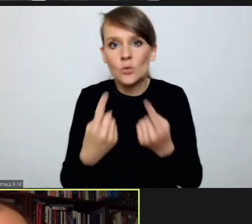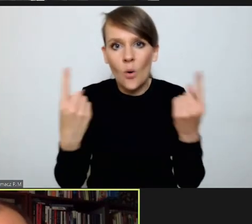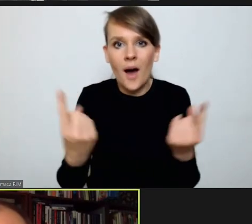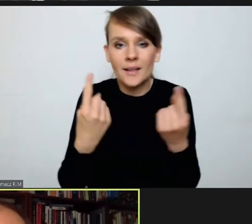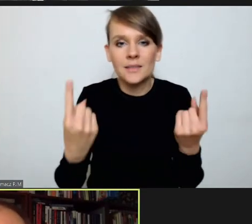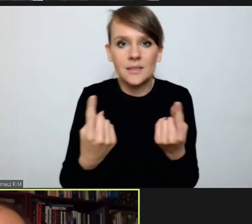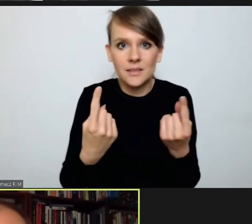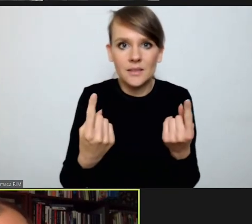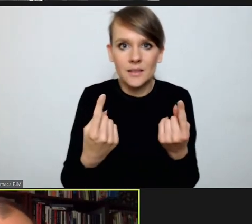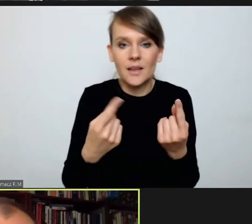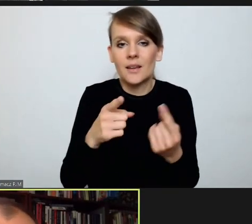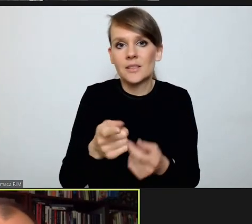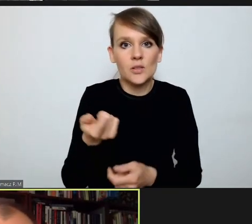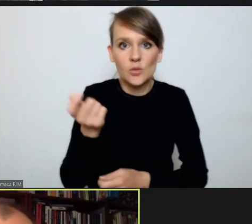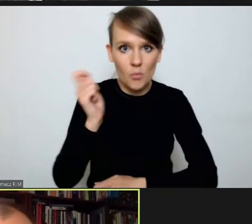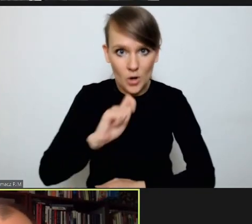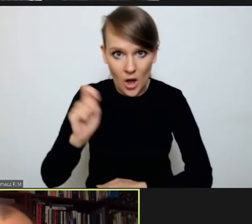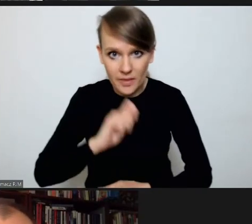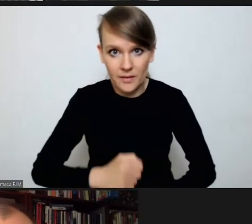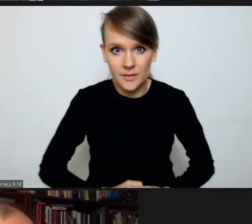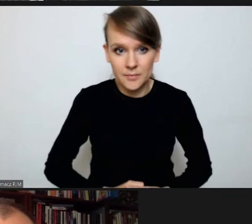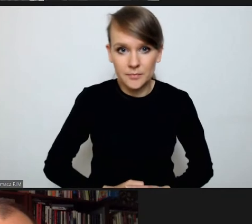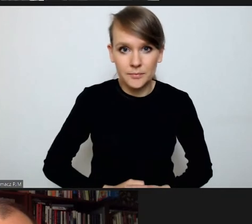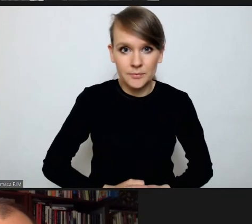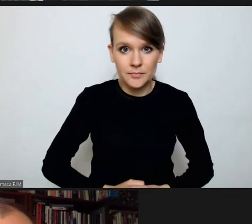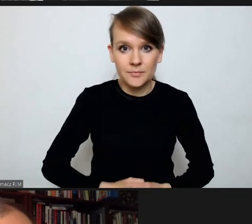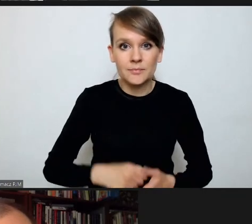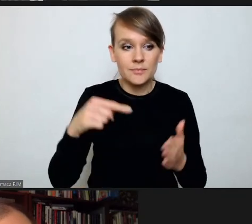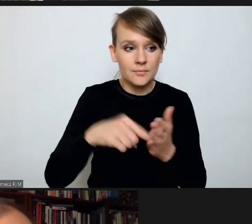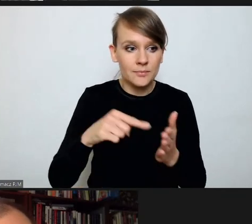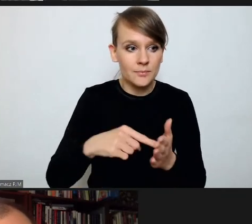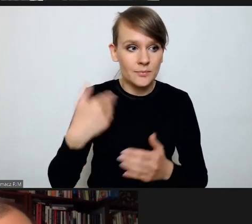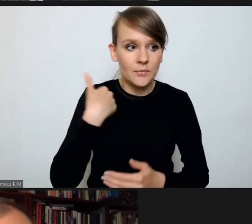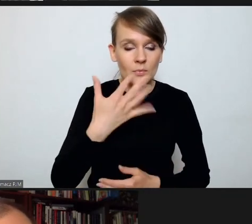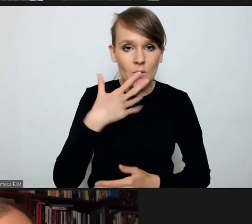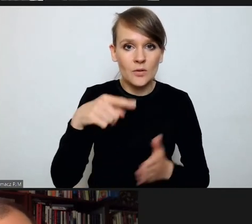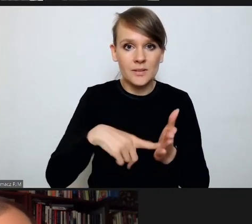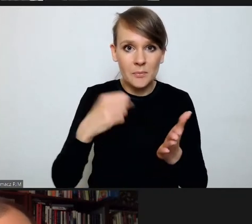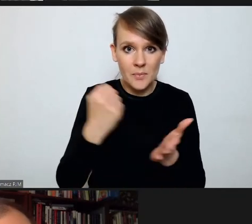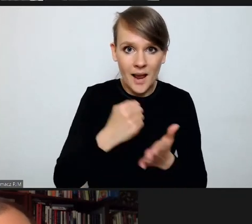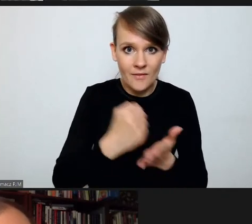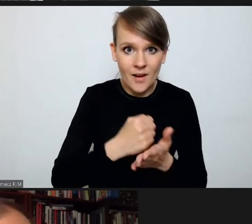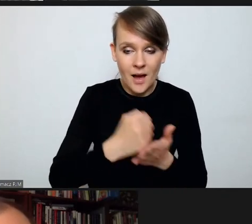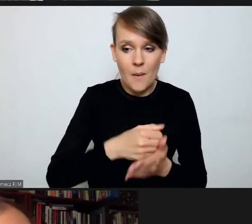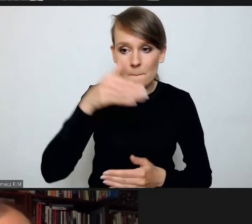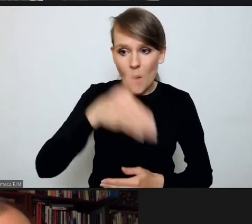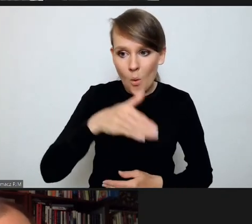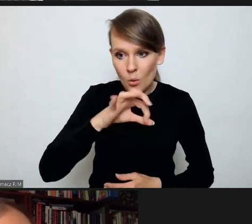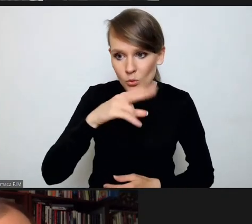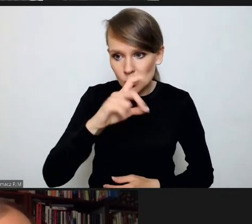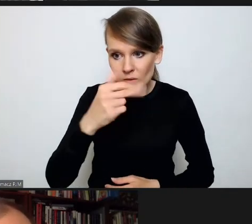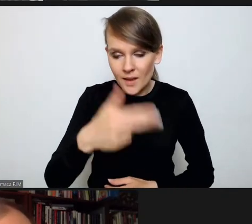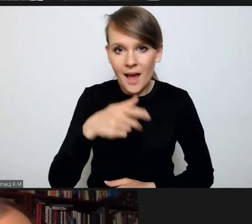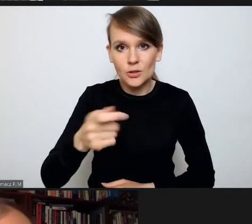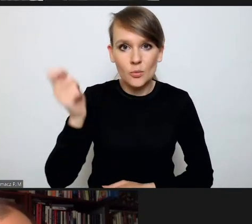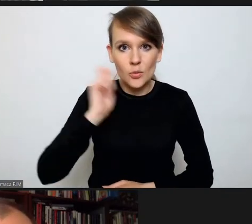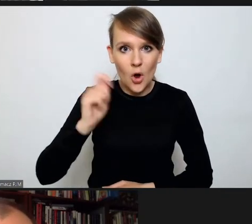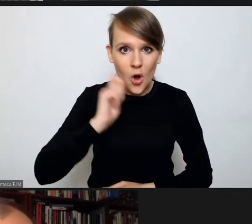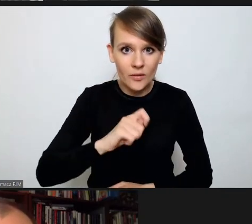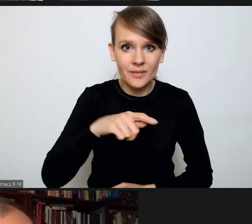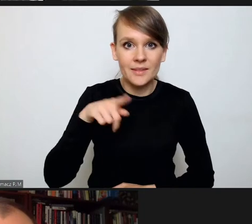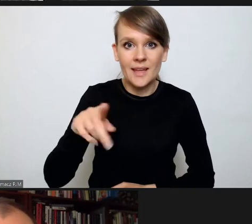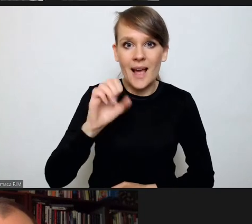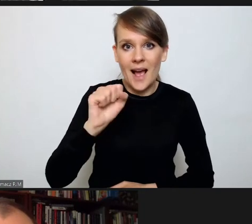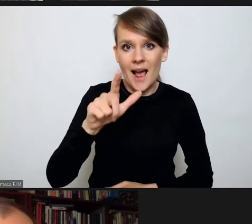konkretnych zbrodni? No o tym właśnie mówiłem. To jest sprawa południowego Sudanu, zbrodni powołnionych przez reżim Al-Bashira.